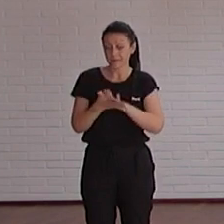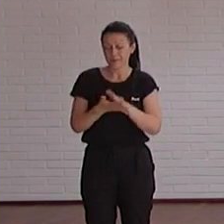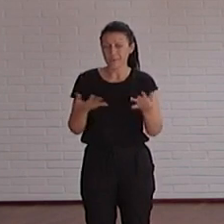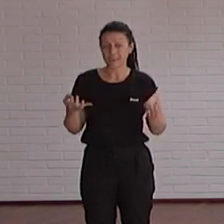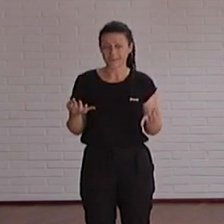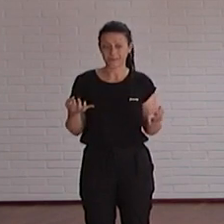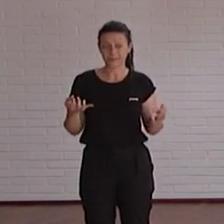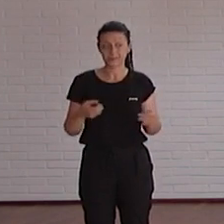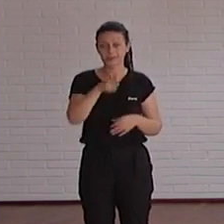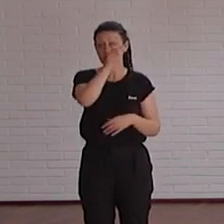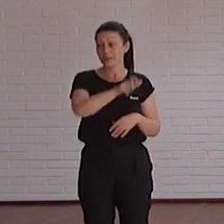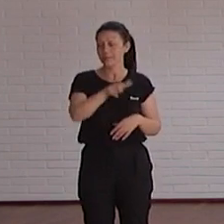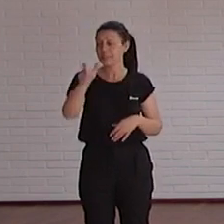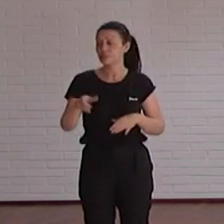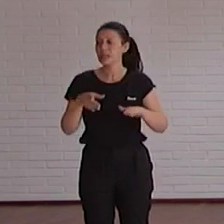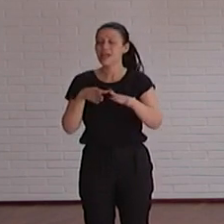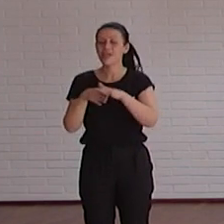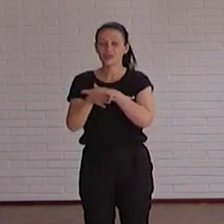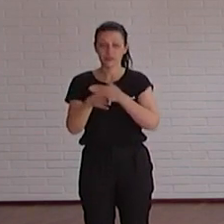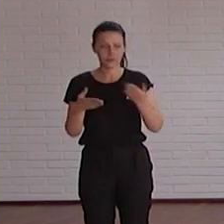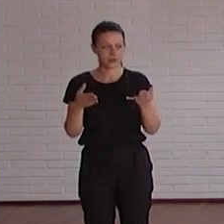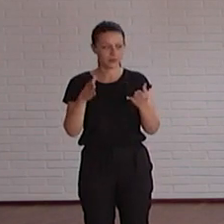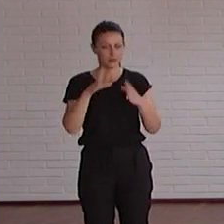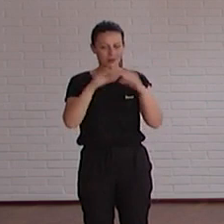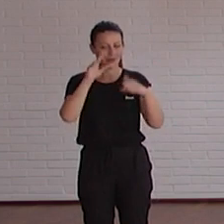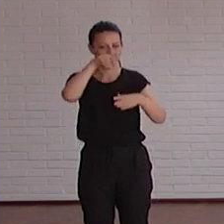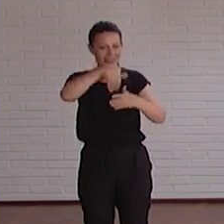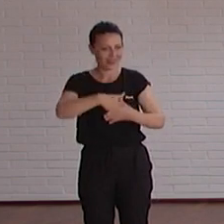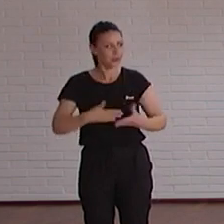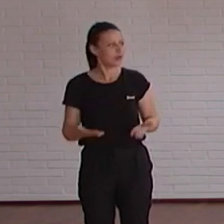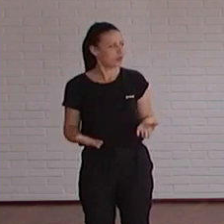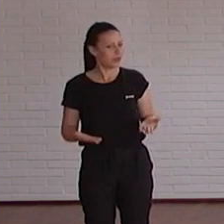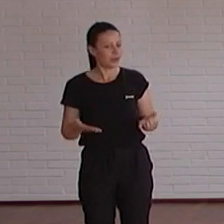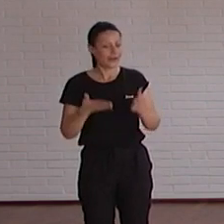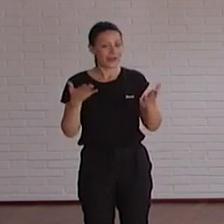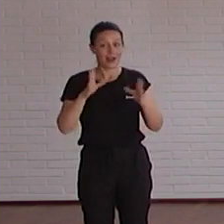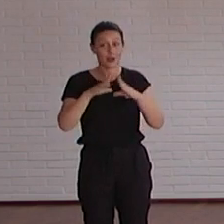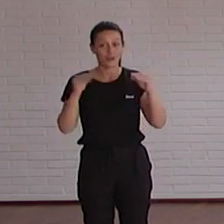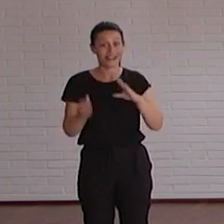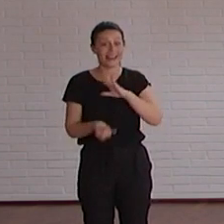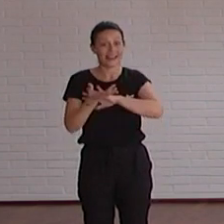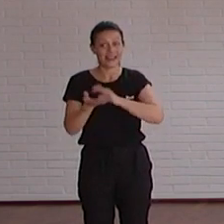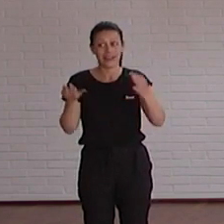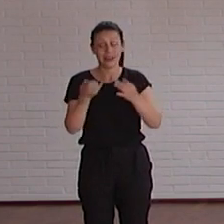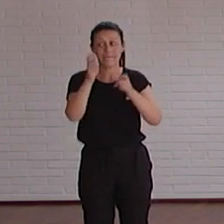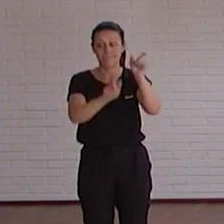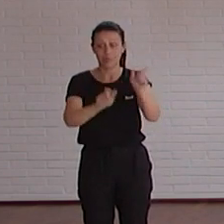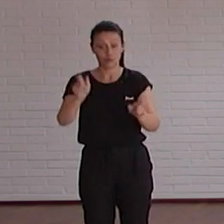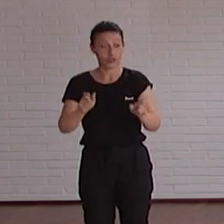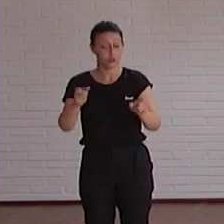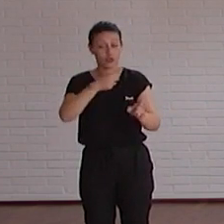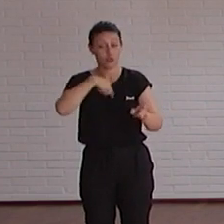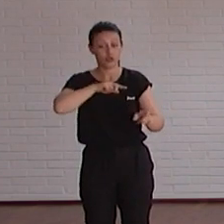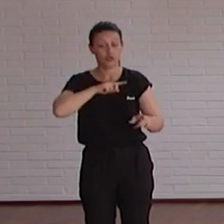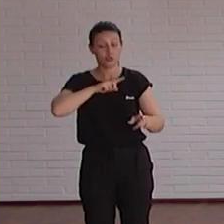personas accesibles dentro de la universidad porque la universidad son personas entonces tenemos que ser accesibles somos